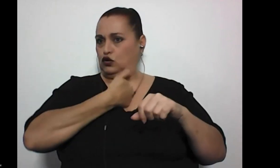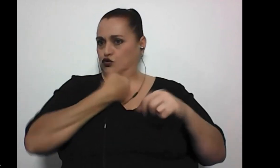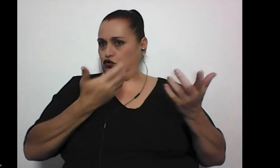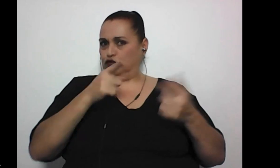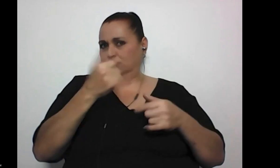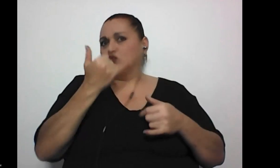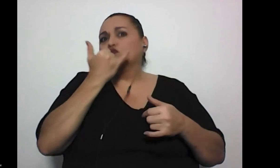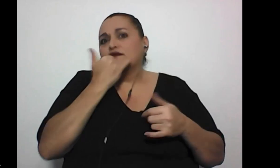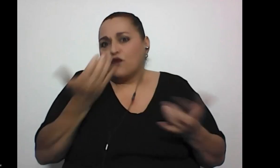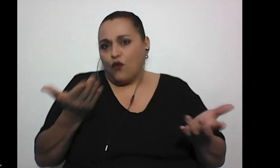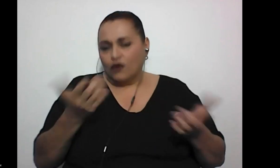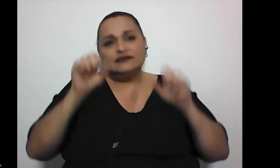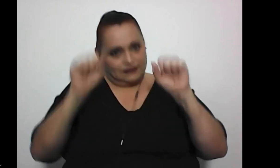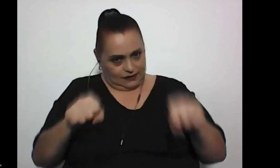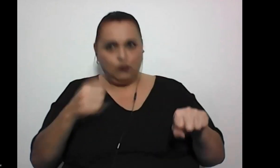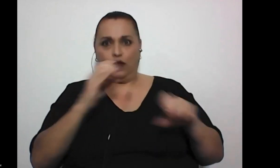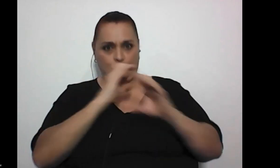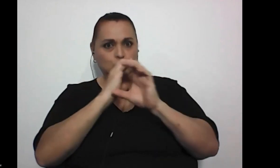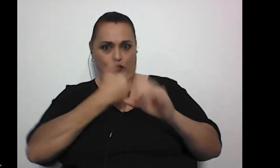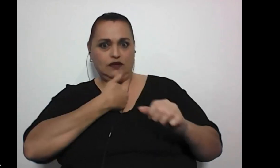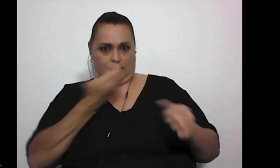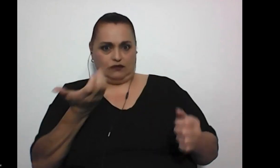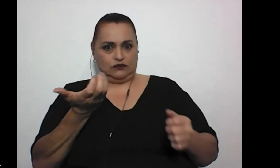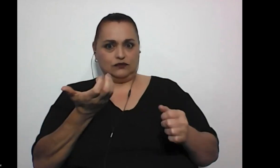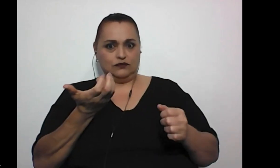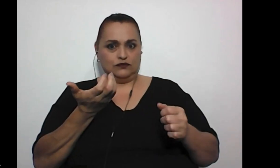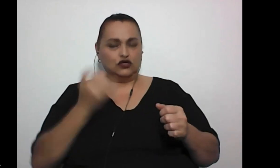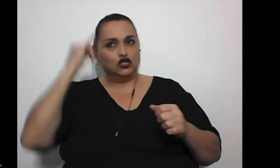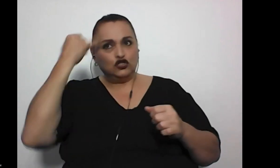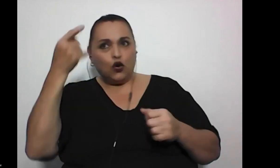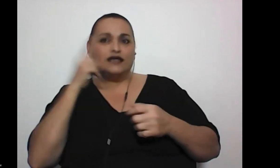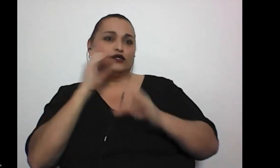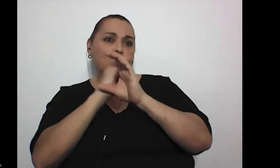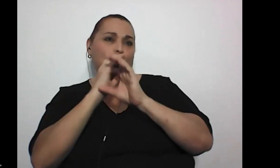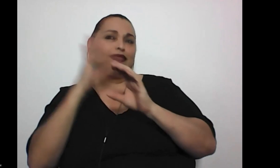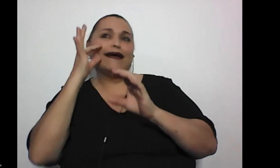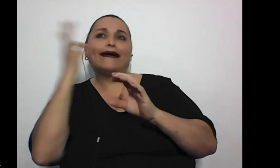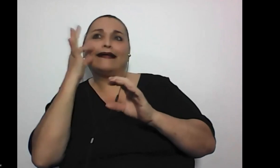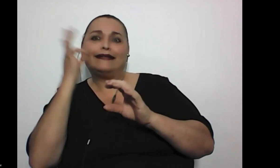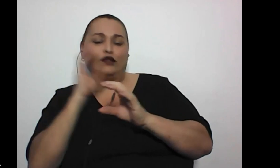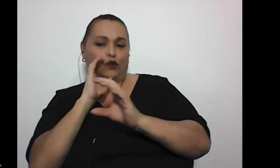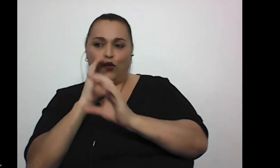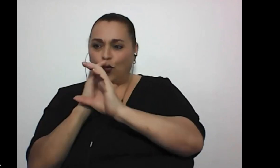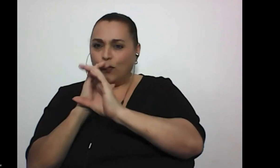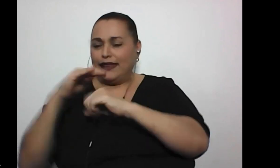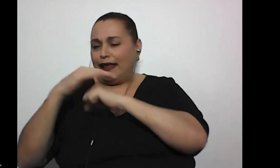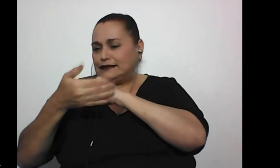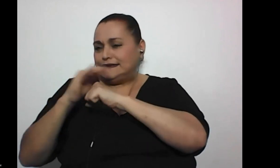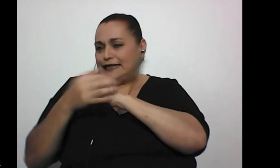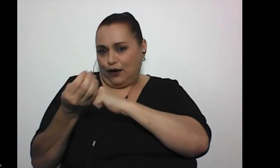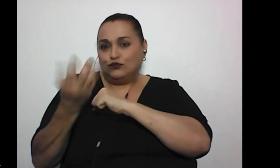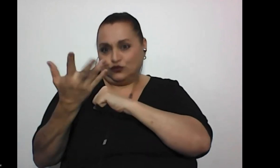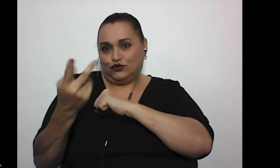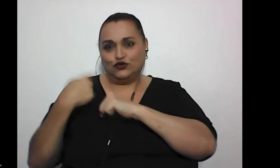error si podemos, yo sé que Joyce cuida a su gatito de una forma lo consiente más de la cuenta,